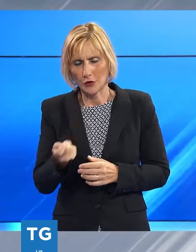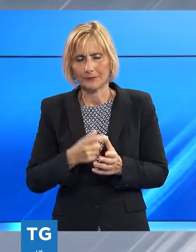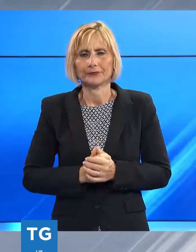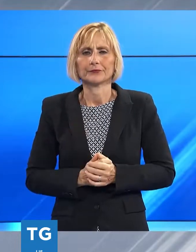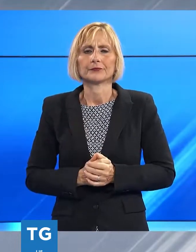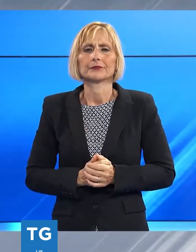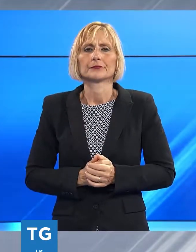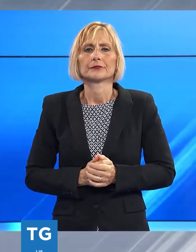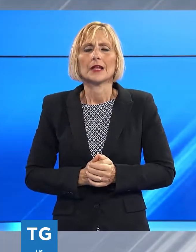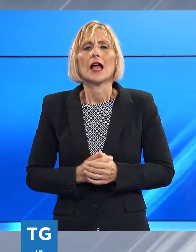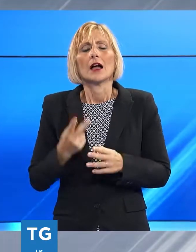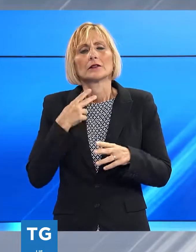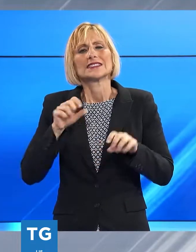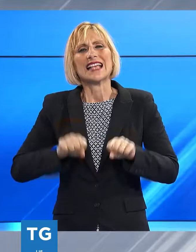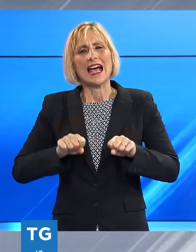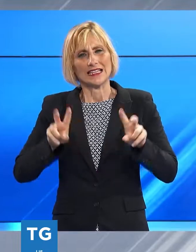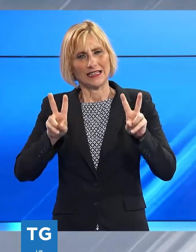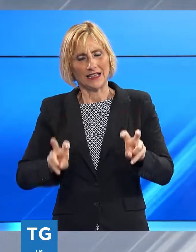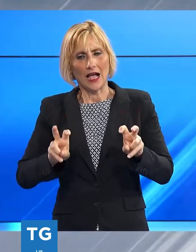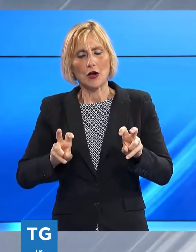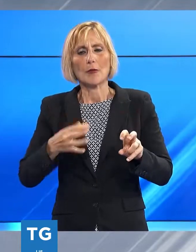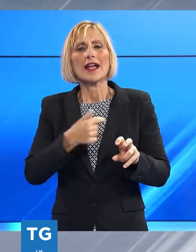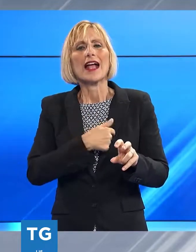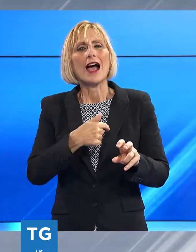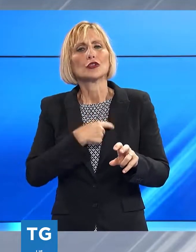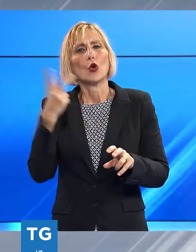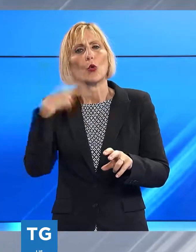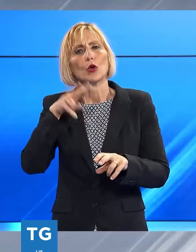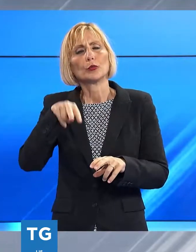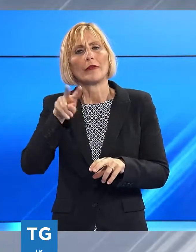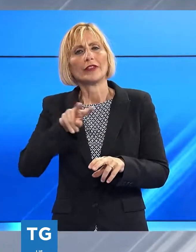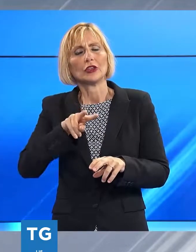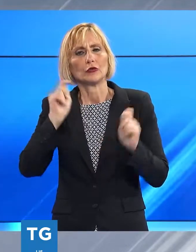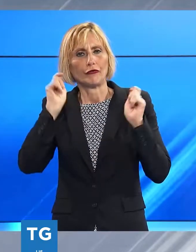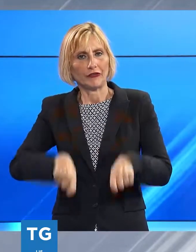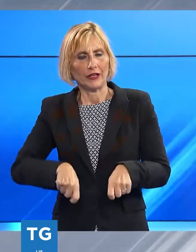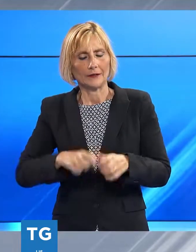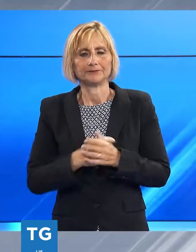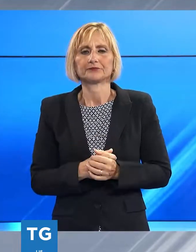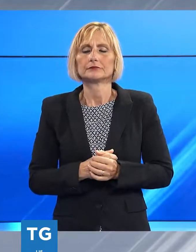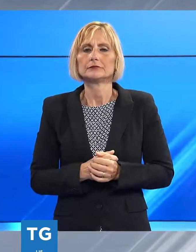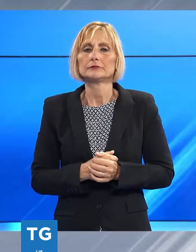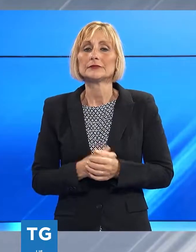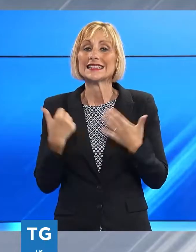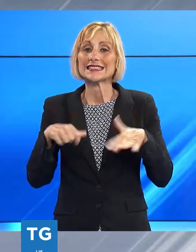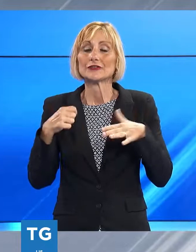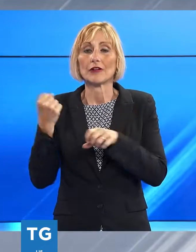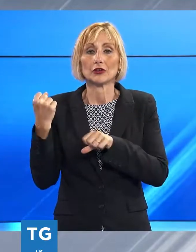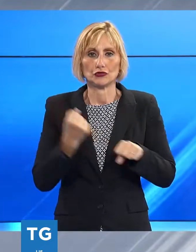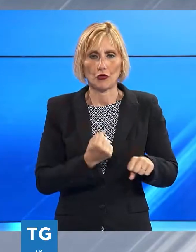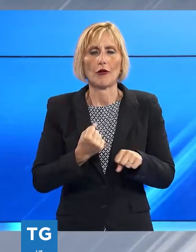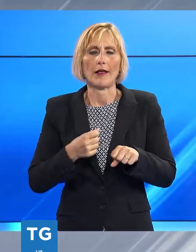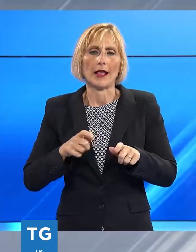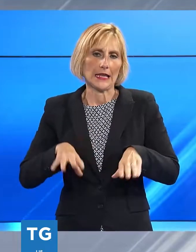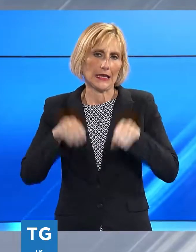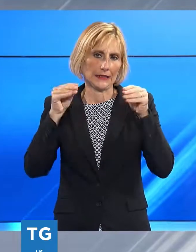Via Cardiolucca 2022. Ha preso il via la sedicesima edizione di Cardiolucca alla cerimonia di